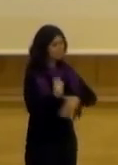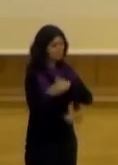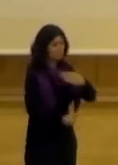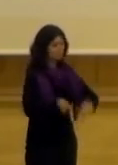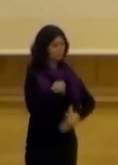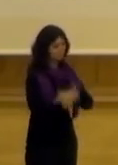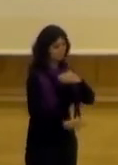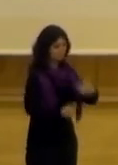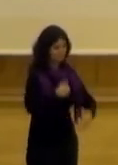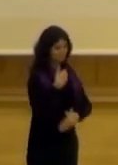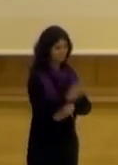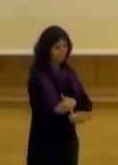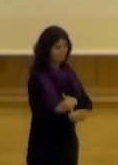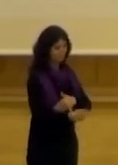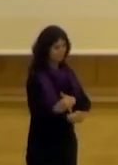o sea